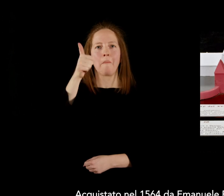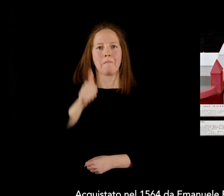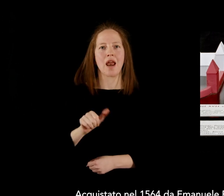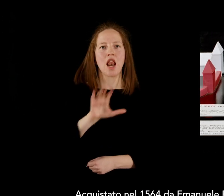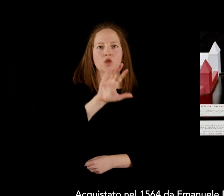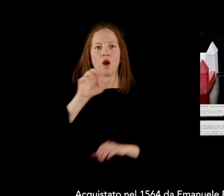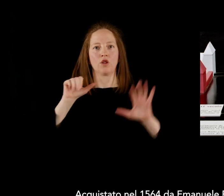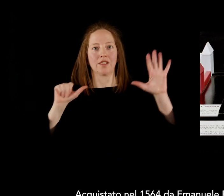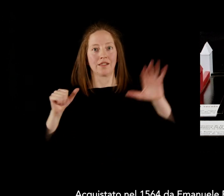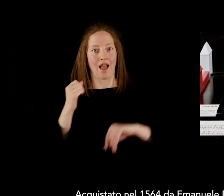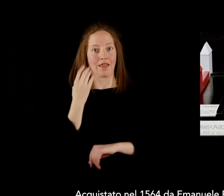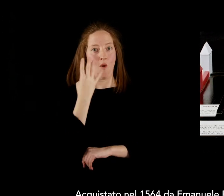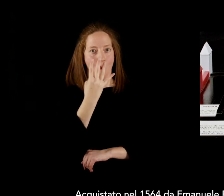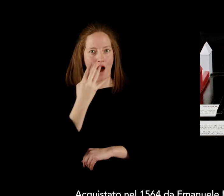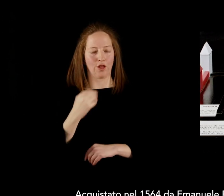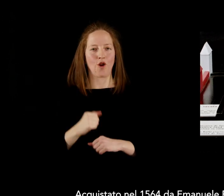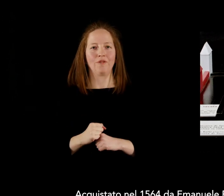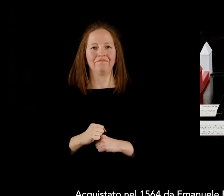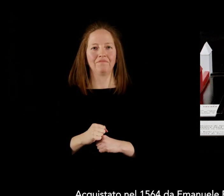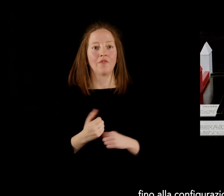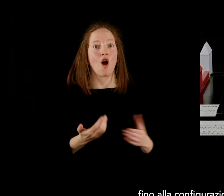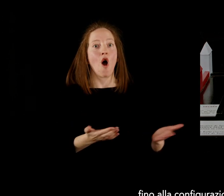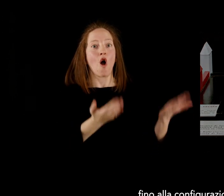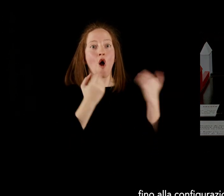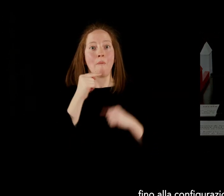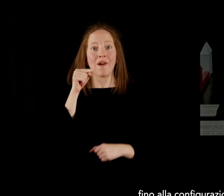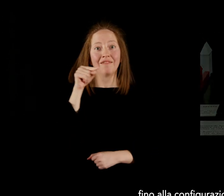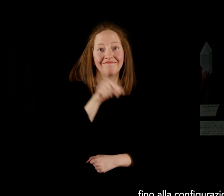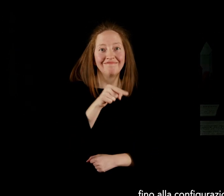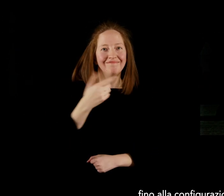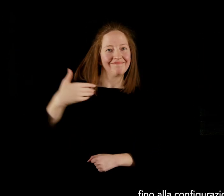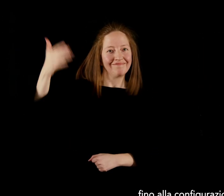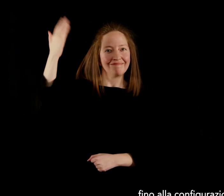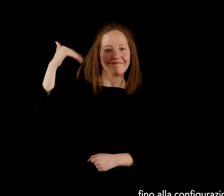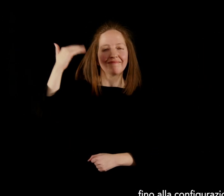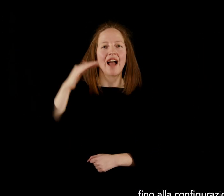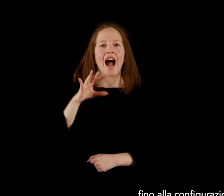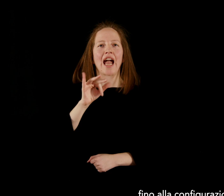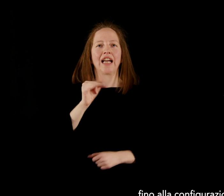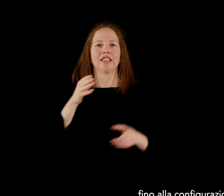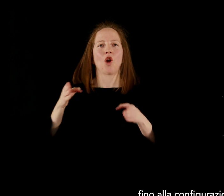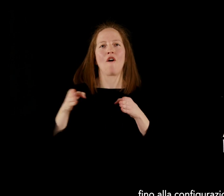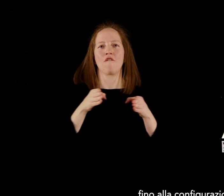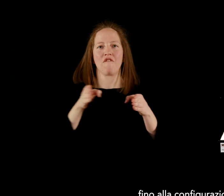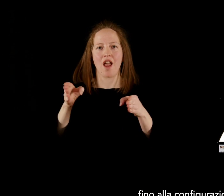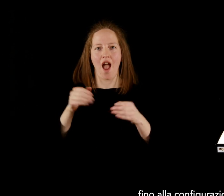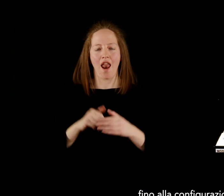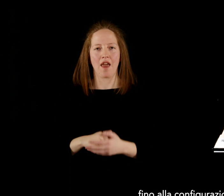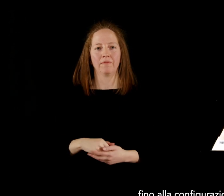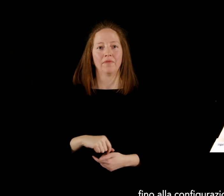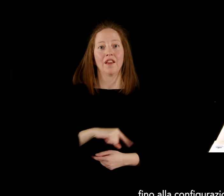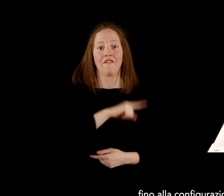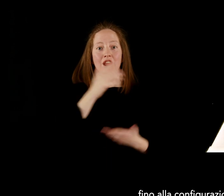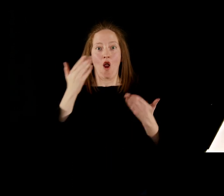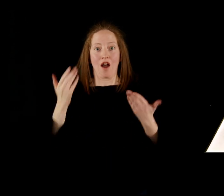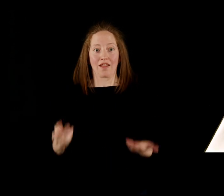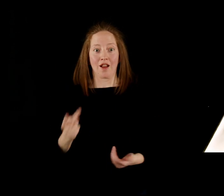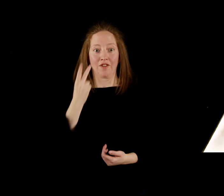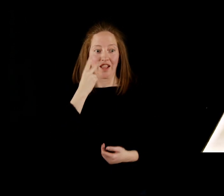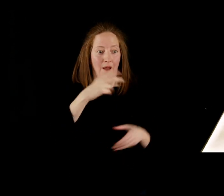ampliementi, fino alla configurazione attuale riprodotta in questo modello.